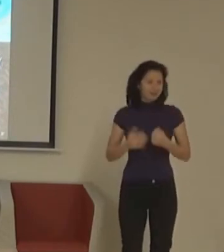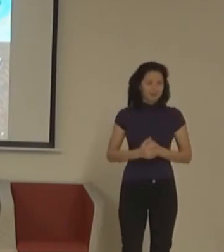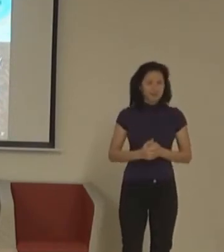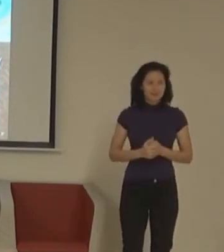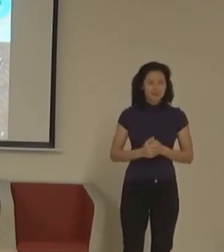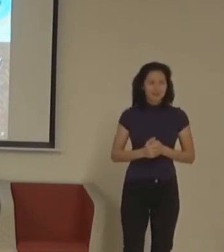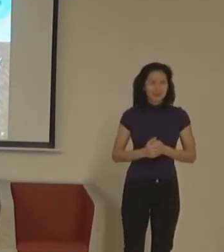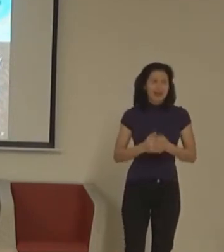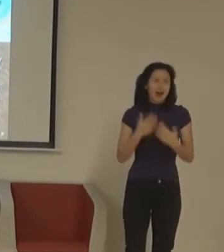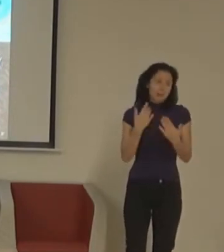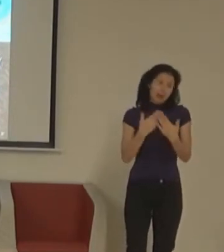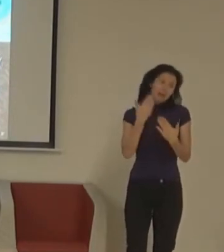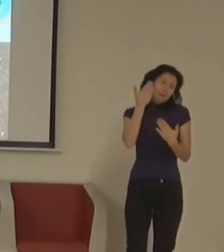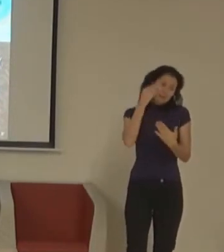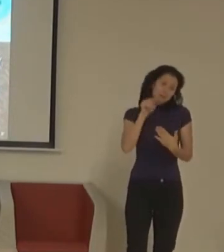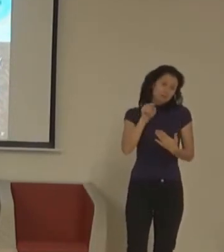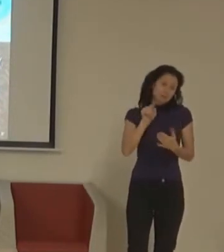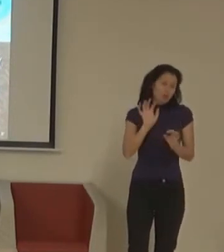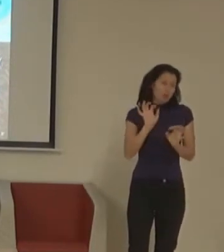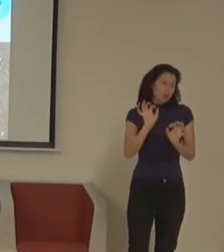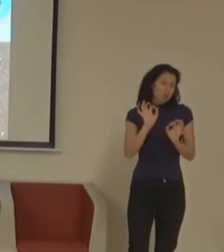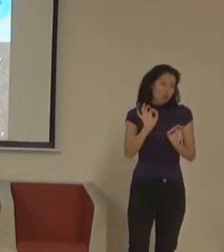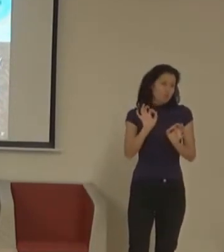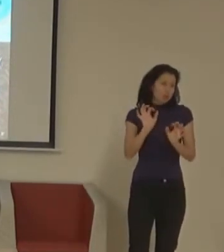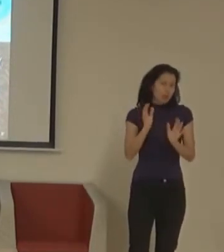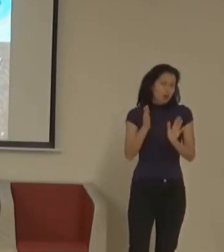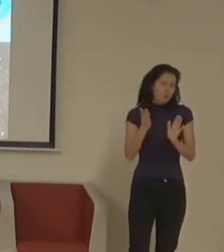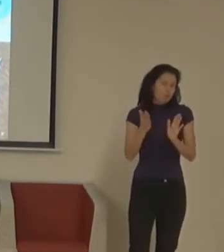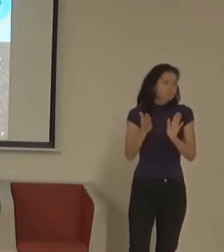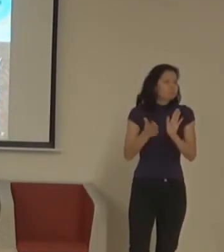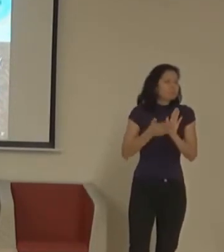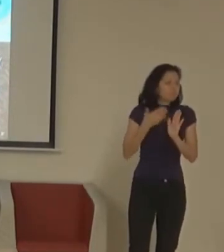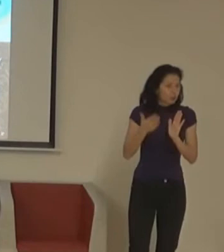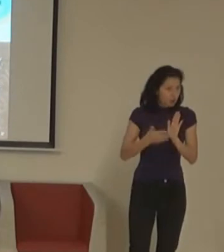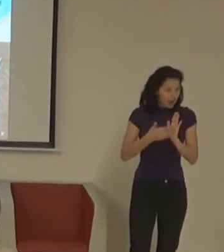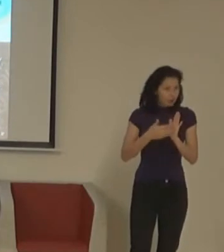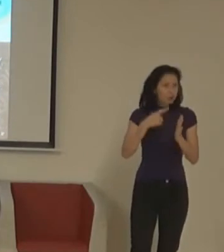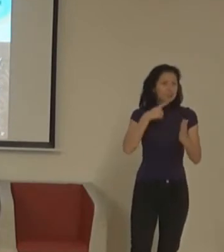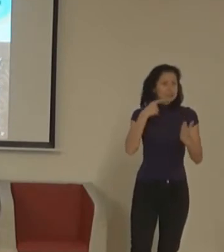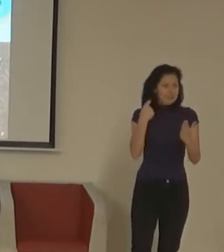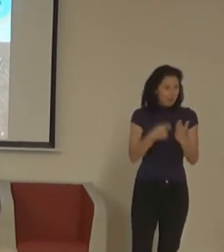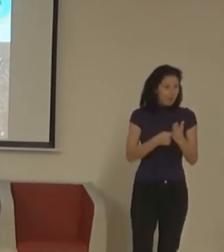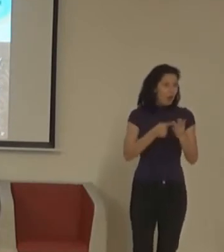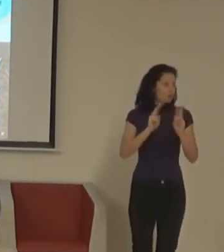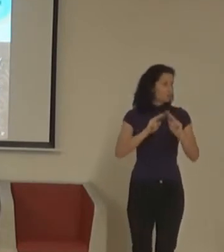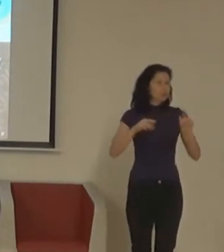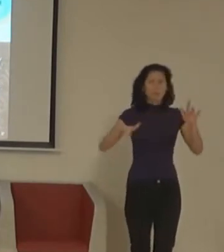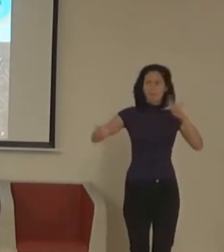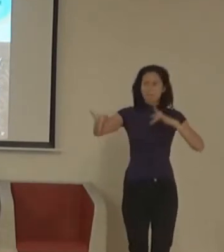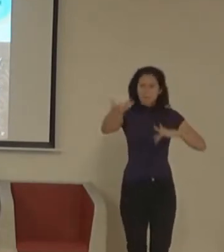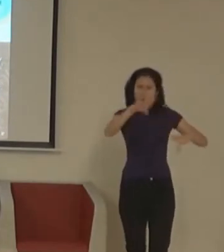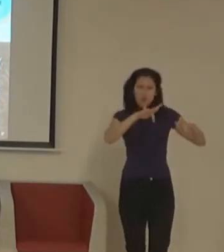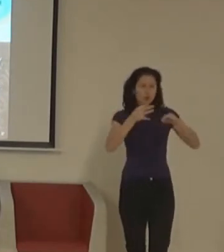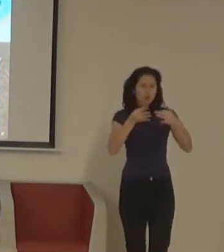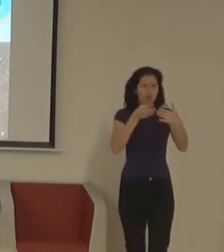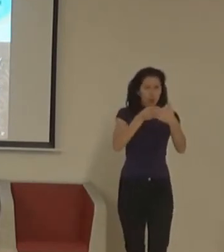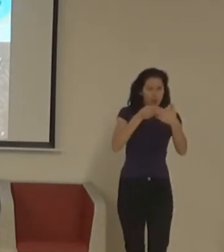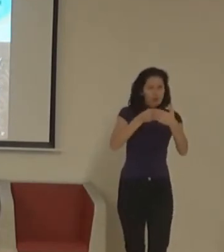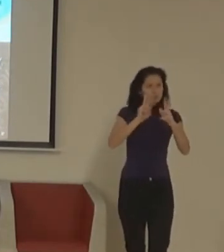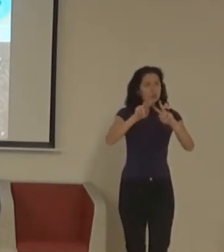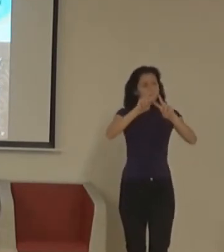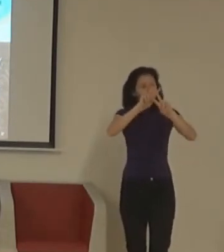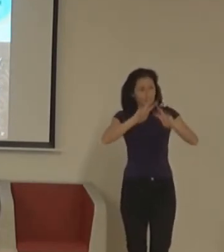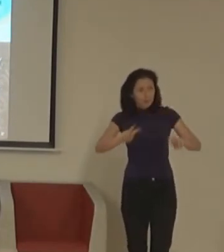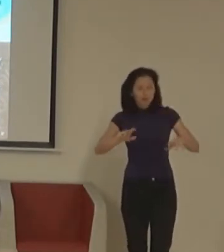A myslím, že na tom se právě ukazuje, jak přístupnost se může řešit na úrovni fyzický přístupnosti toho prostoru, nebo toho textu, toho